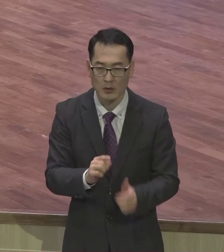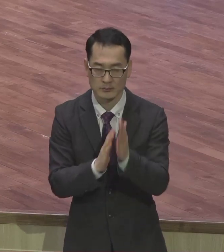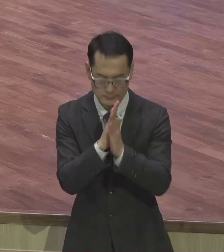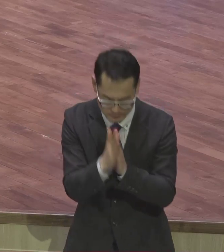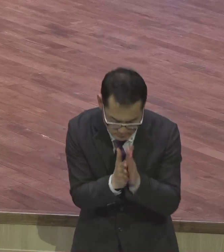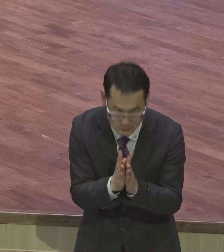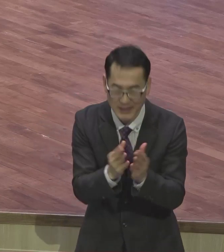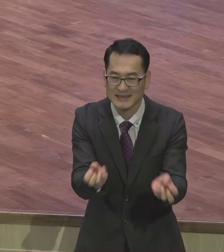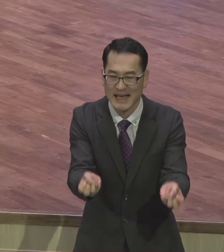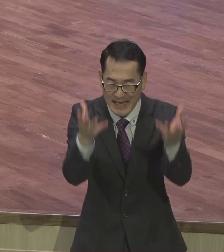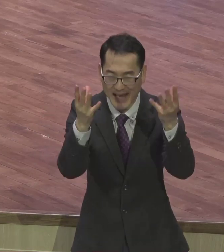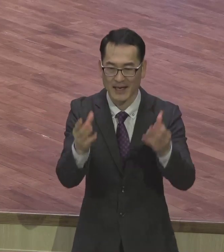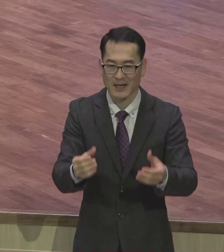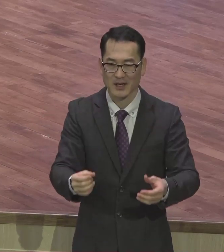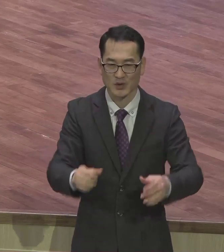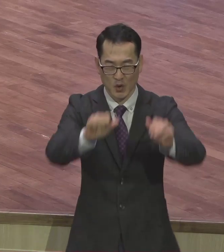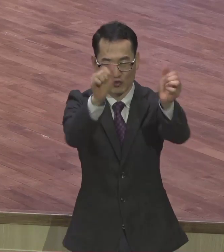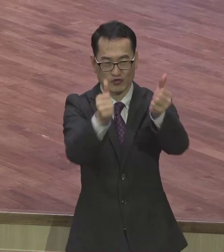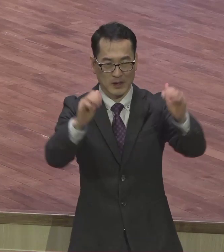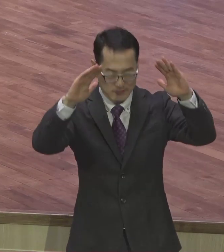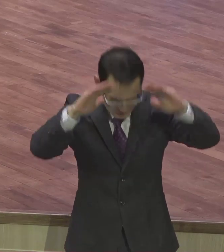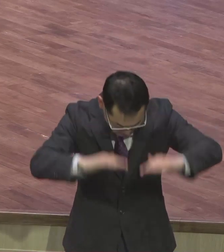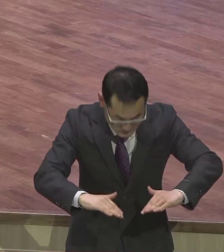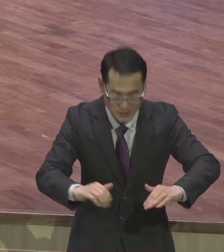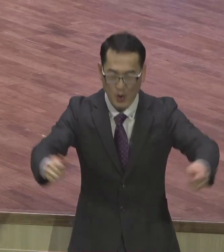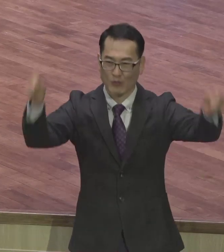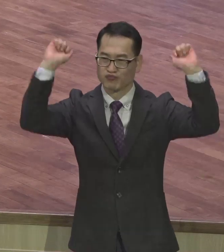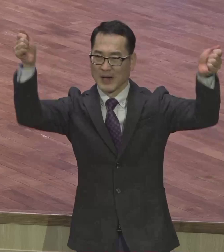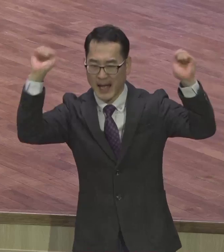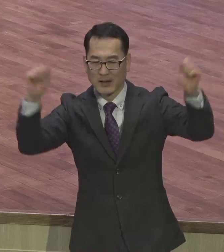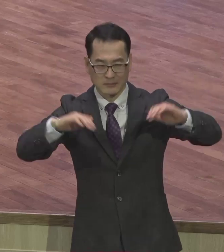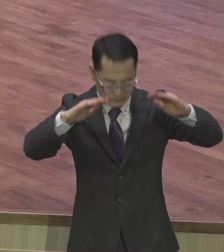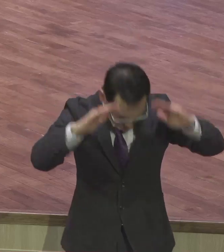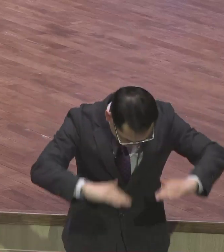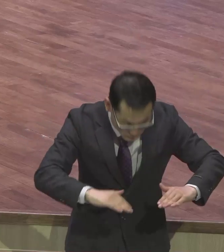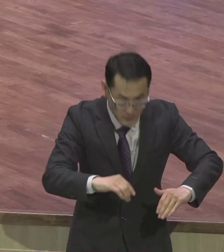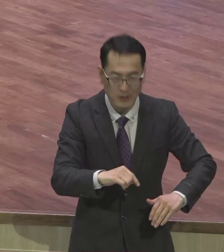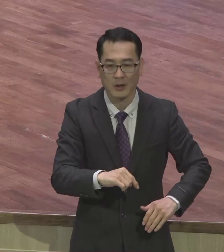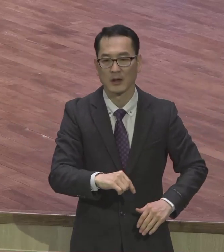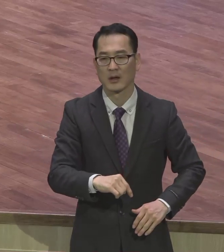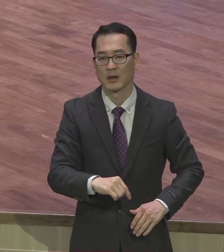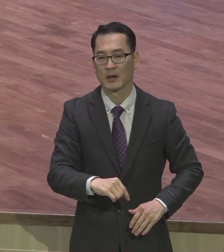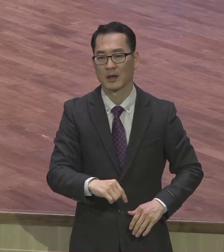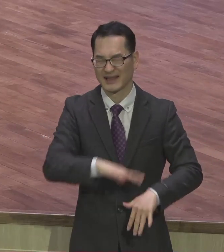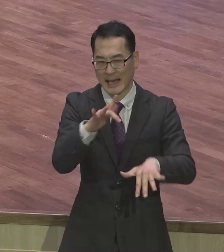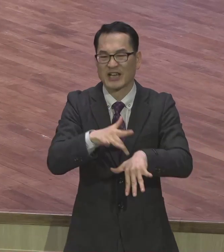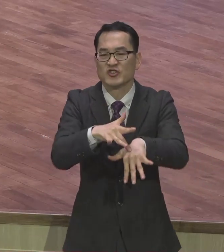하고 귀신들이 무당 차다가서 점치하게 하고 전부 귀신이 만들어놓은